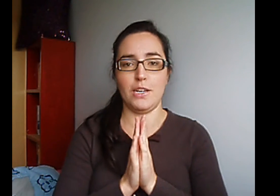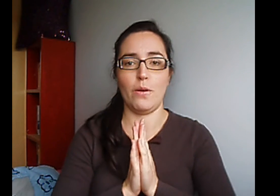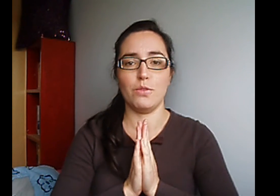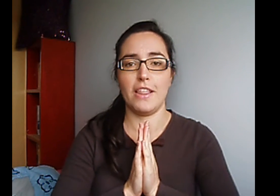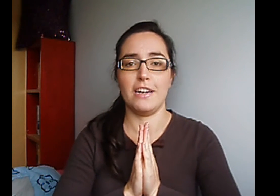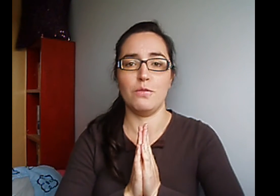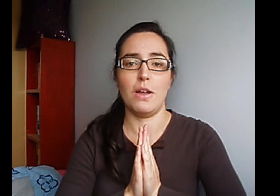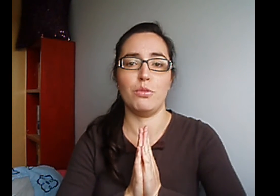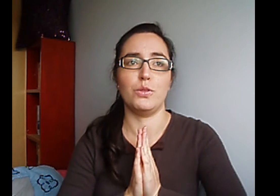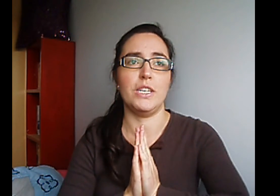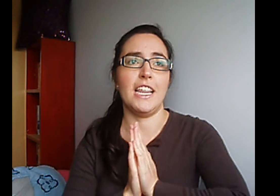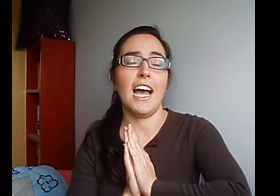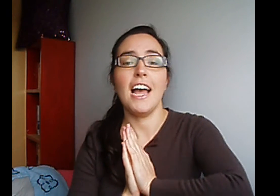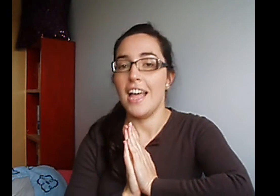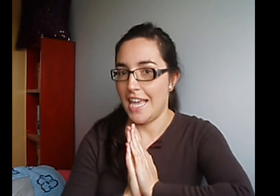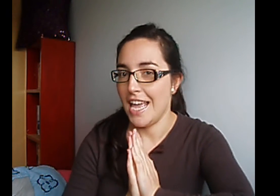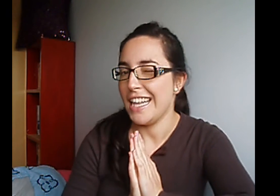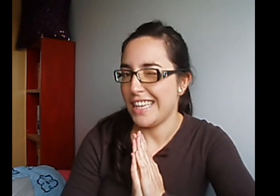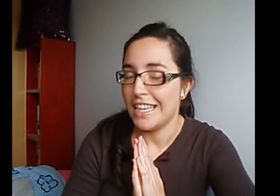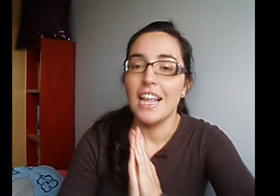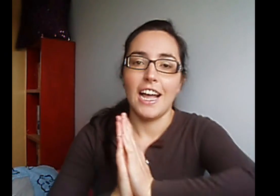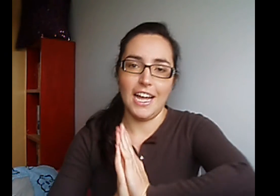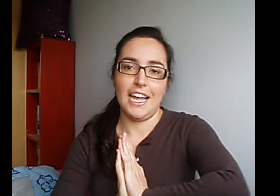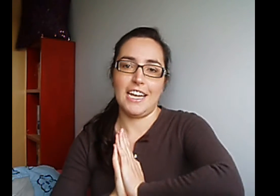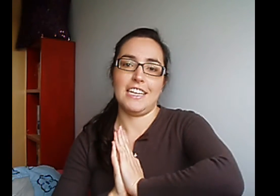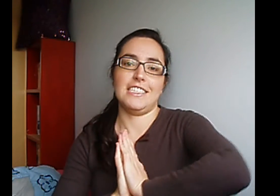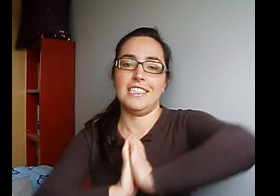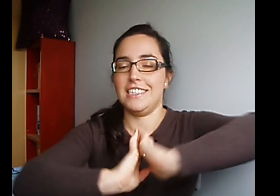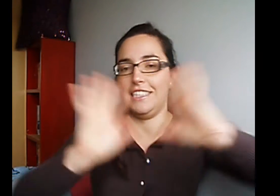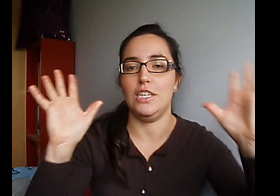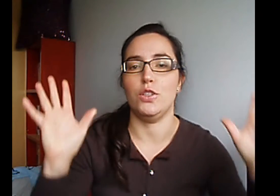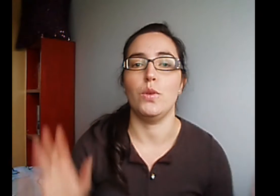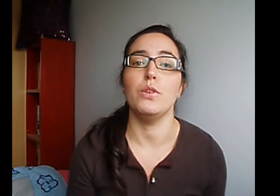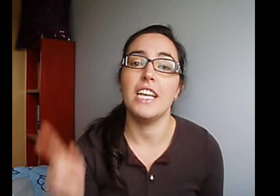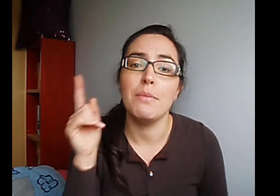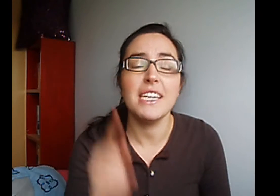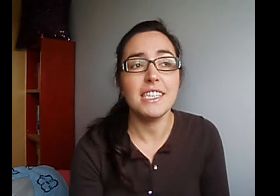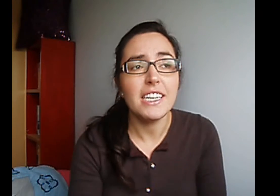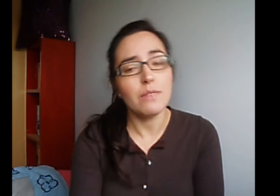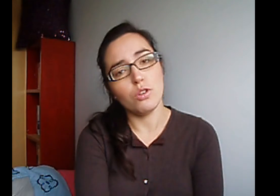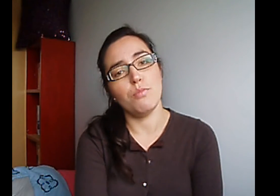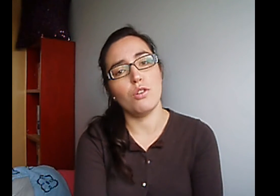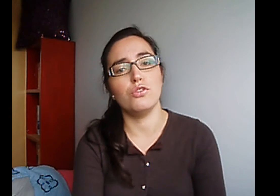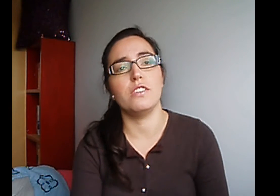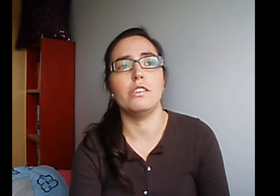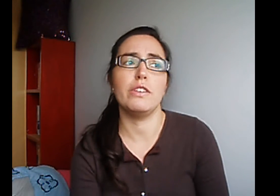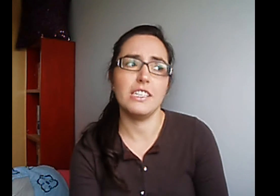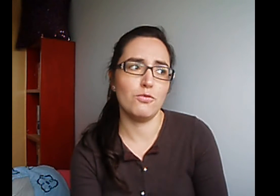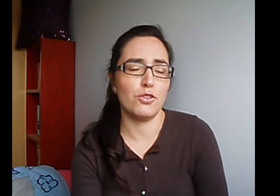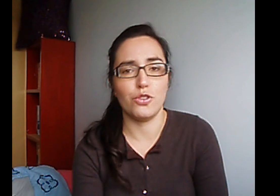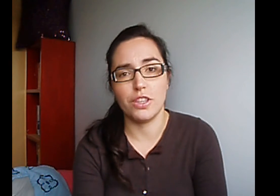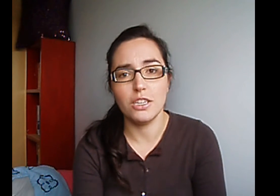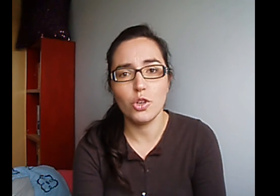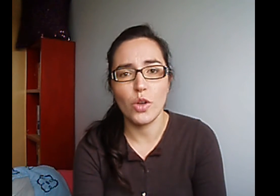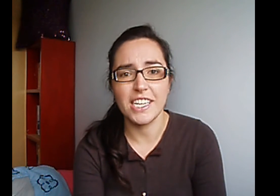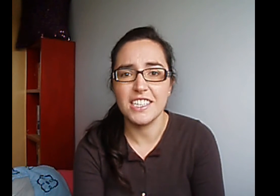no? Vamos a darle una oportunidad a las chicas nuevos Y además tiene muy pocos suscriptores, unos 200 o así